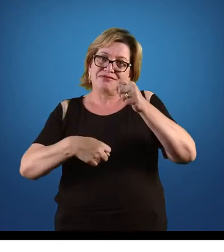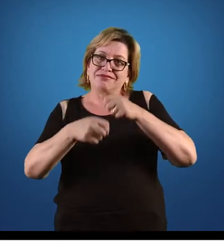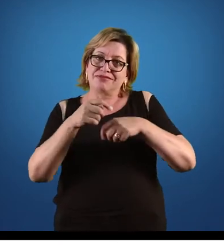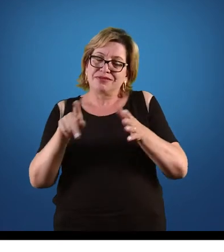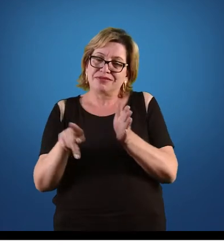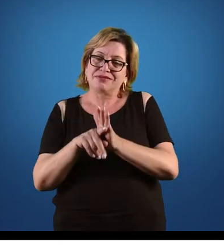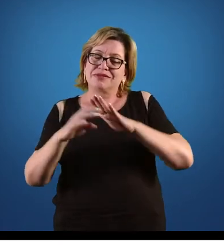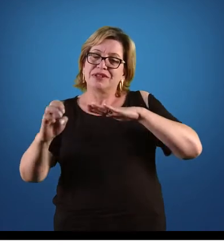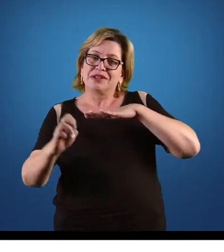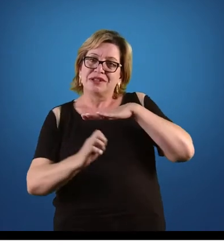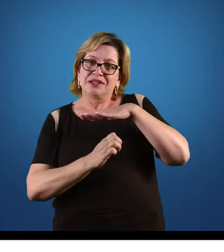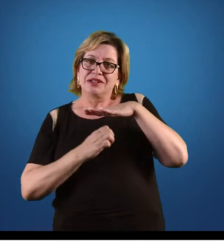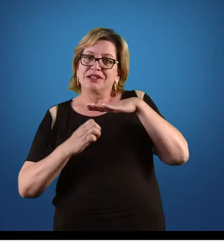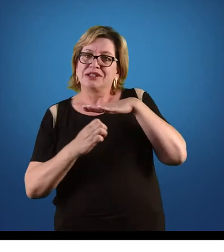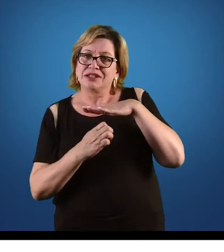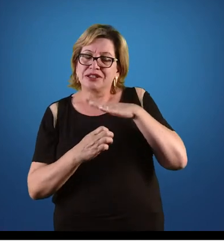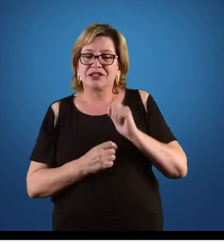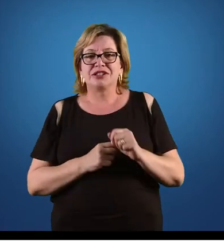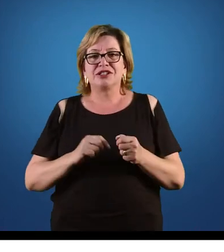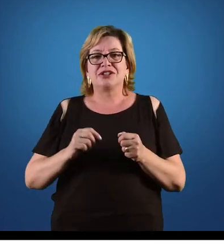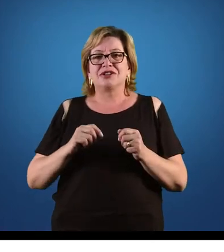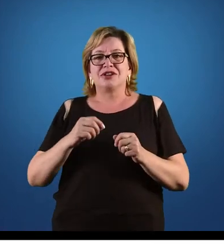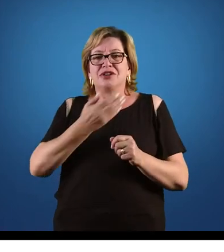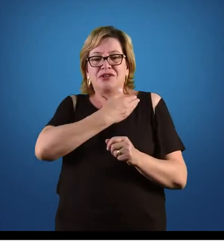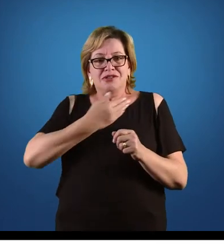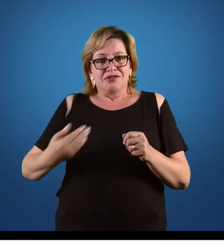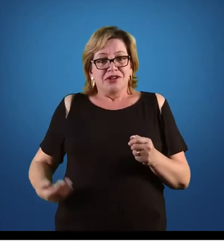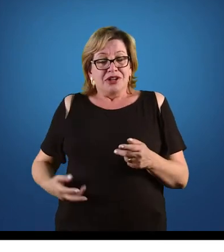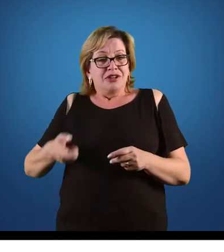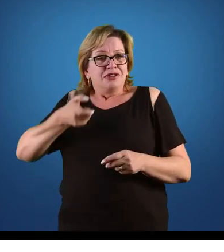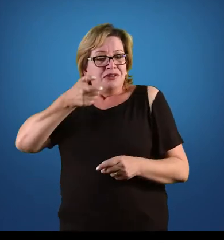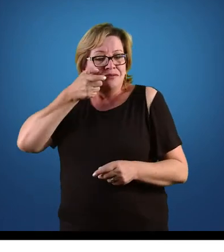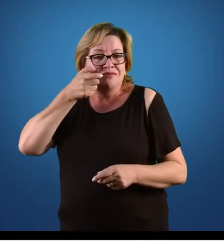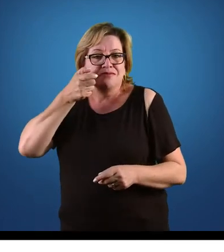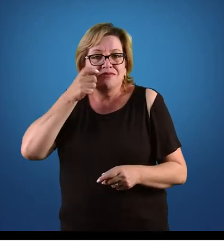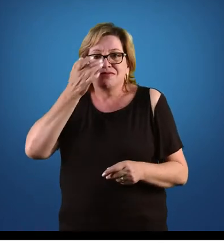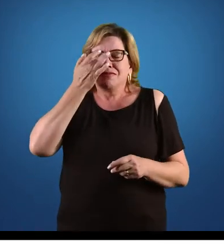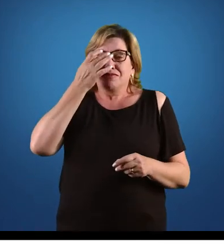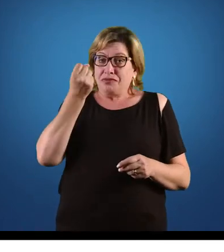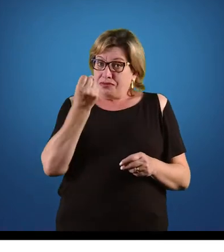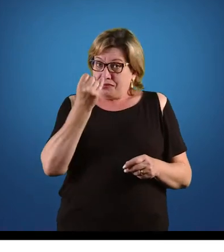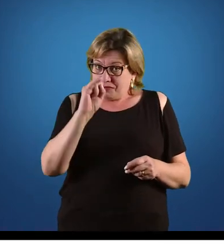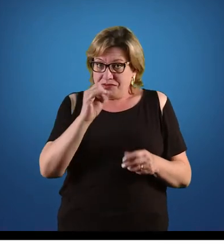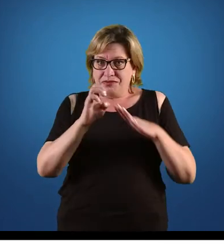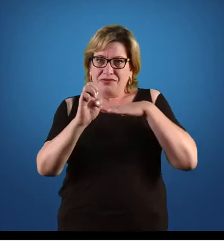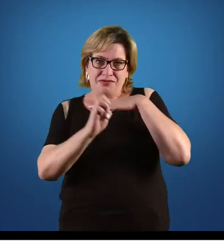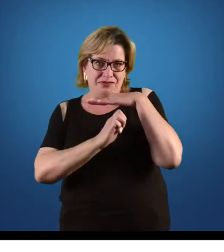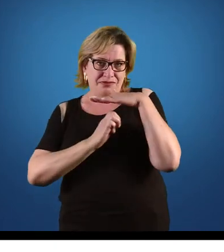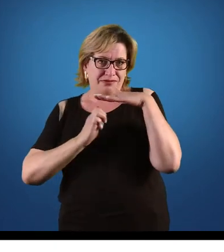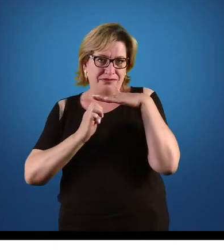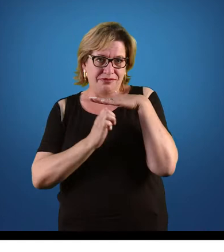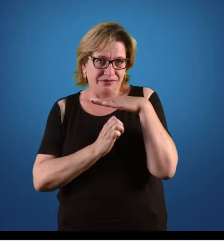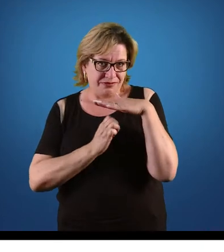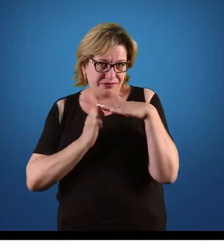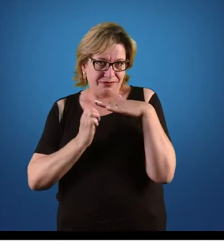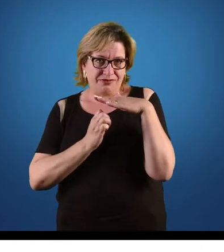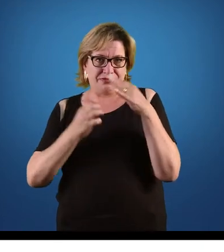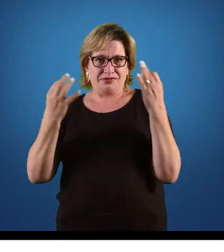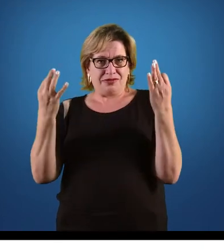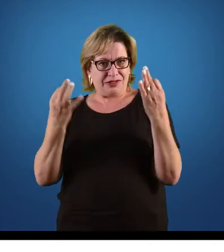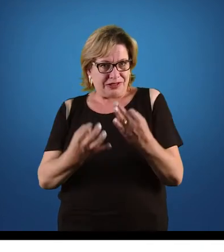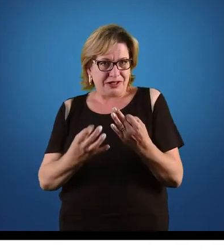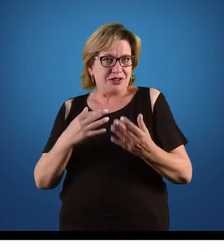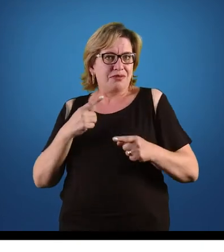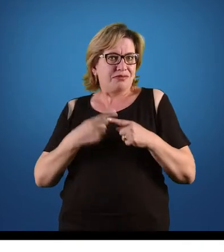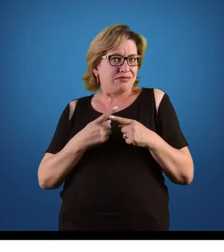instituição. Então, ele também faz essa verificação para verificar se não terá